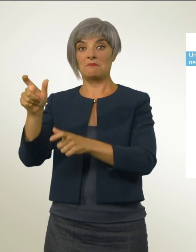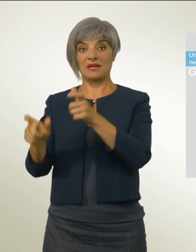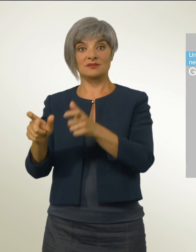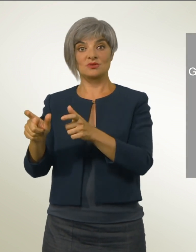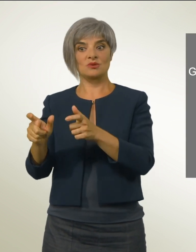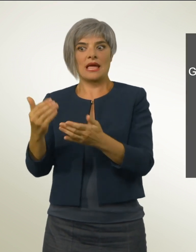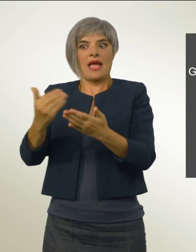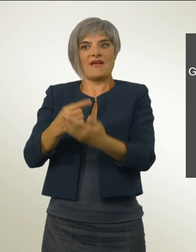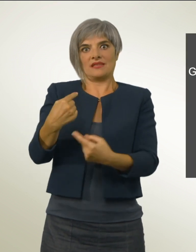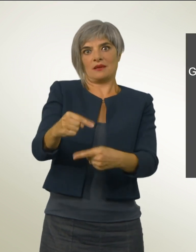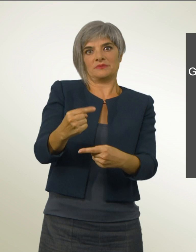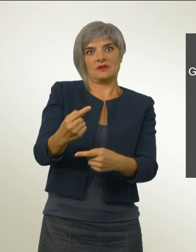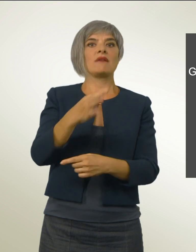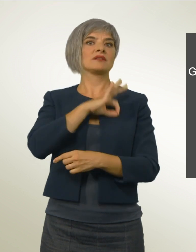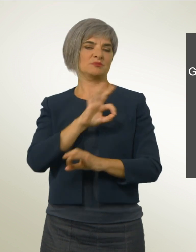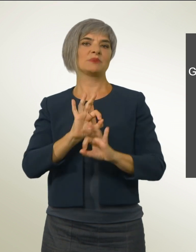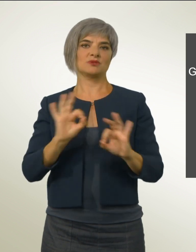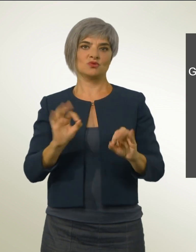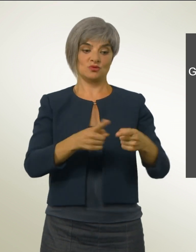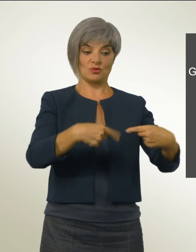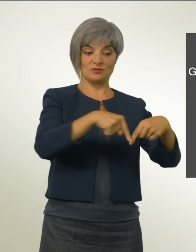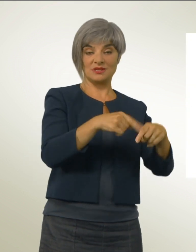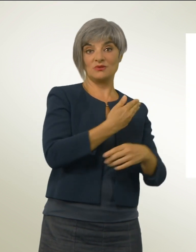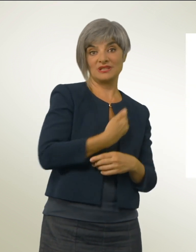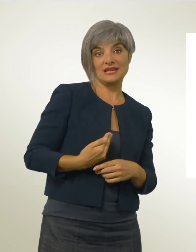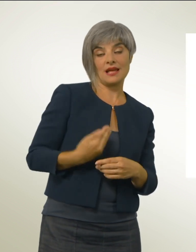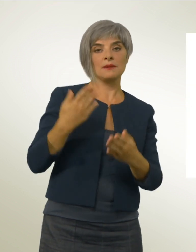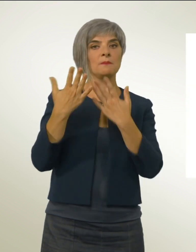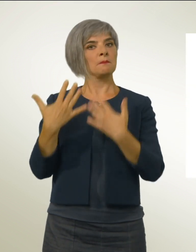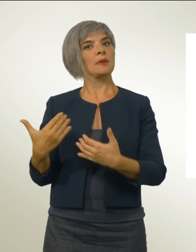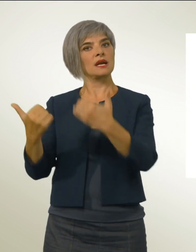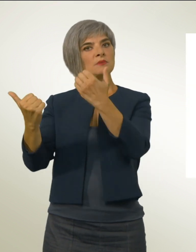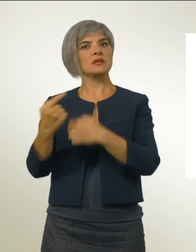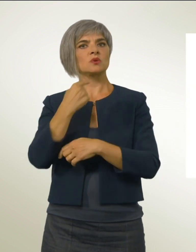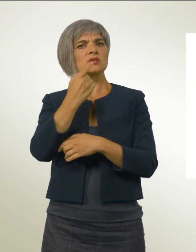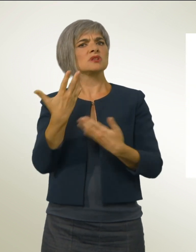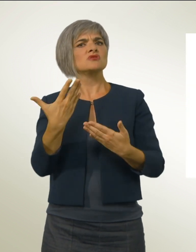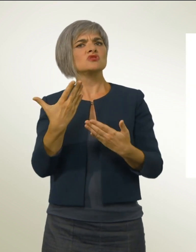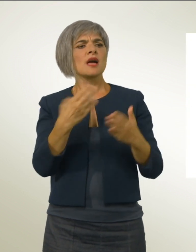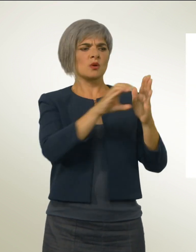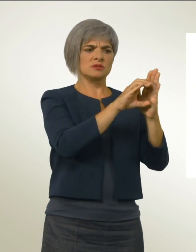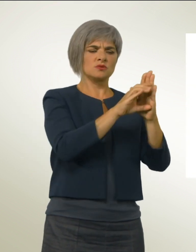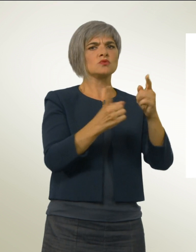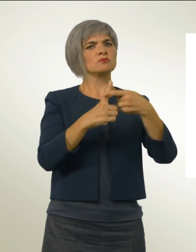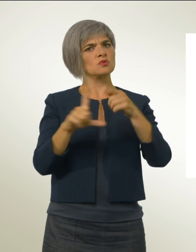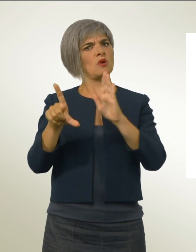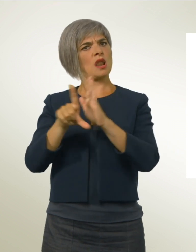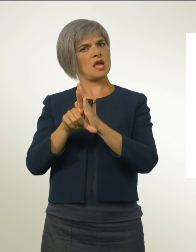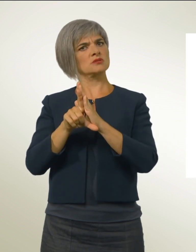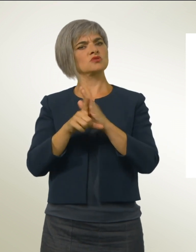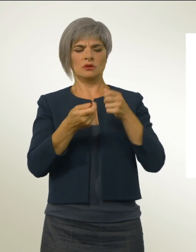Consiglio federale e Parlamento sostengono che già attualmente la Costituzione e le leggi esigono un'agricoltura socialmente sostenibile